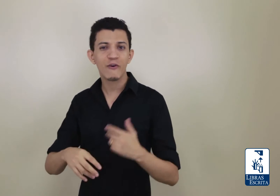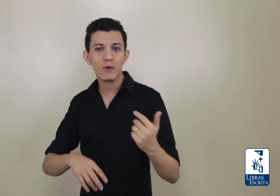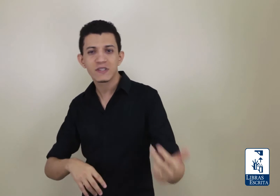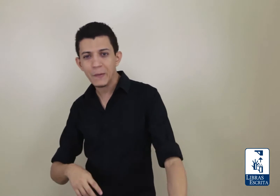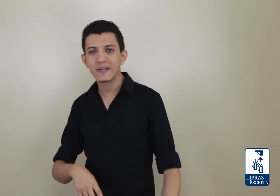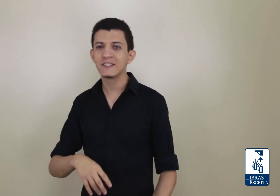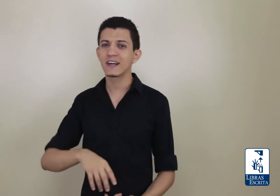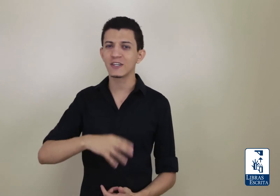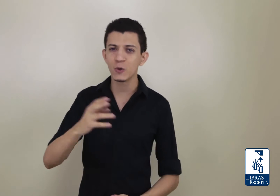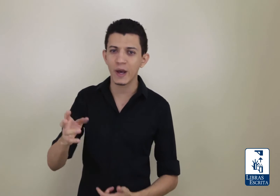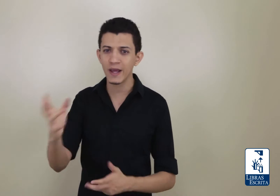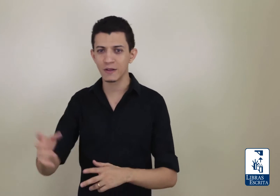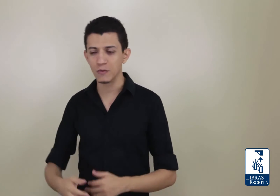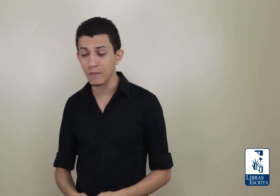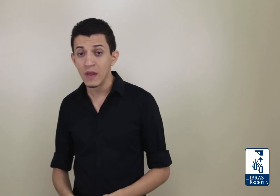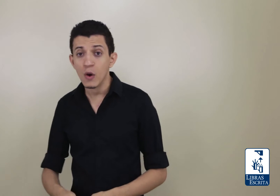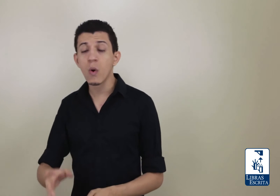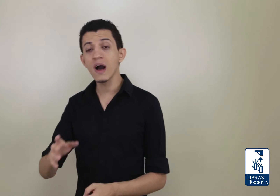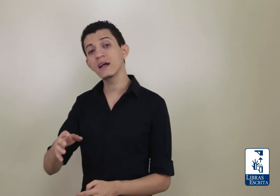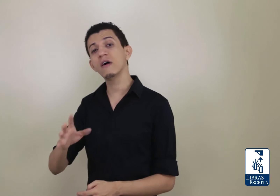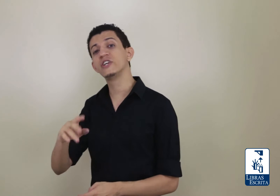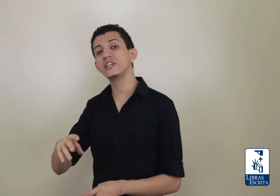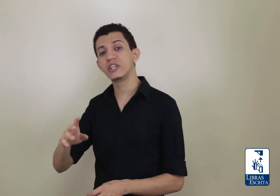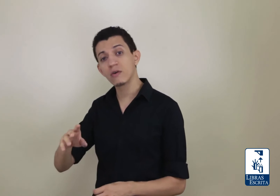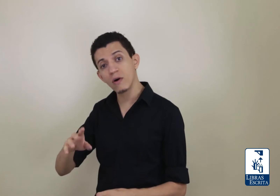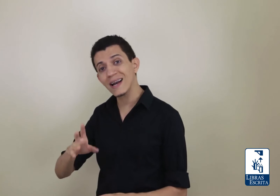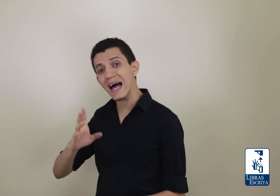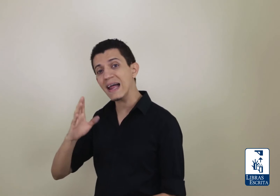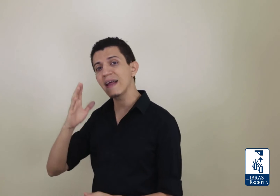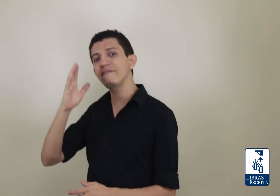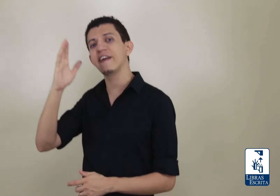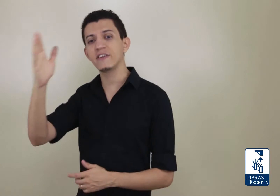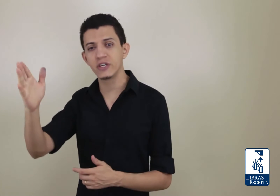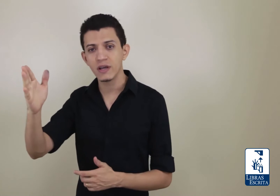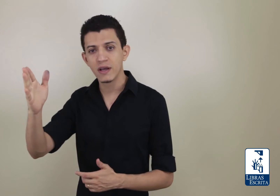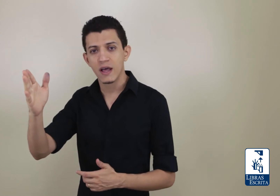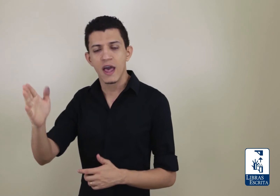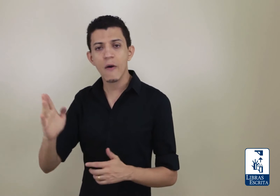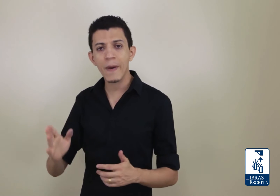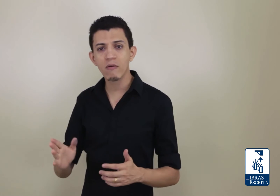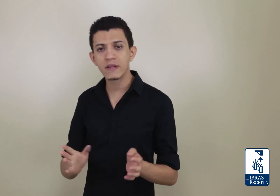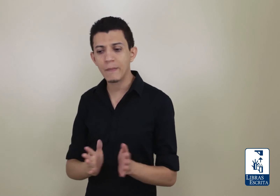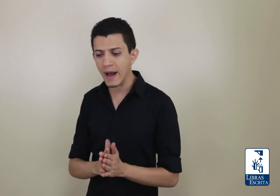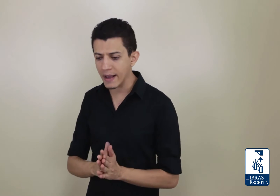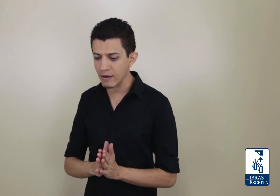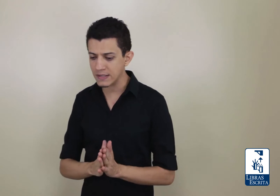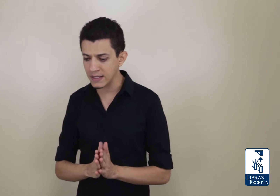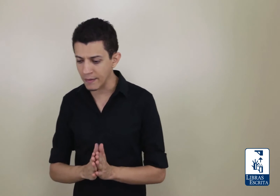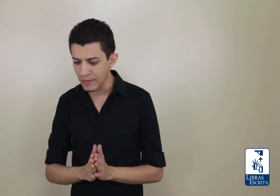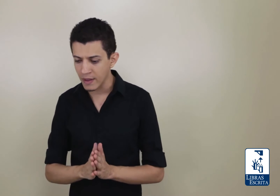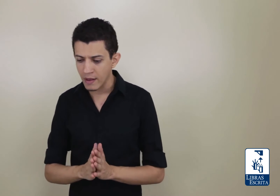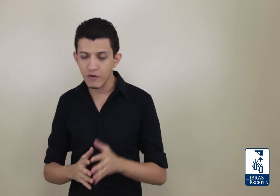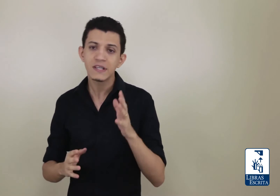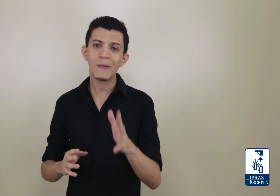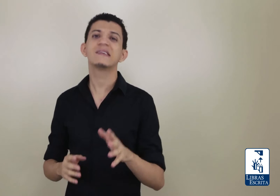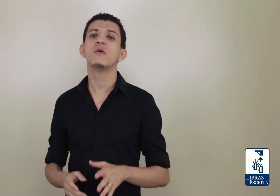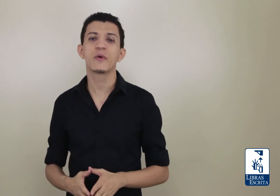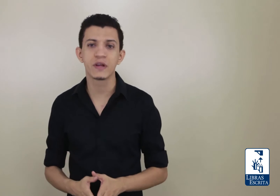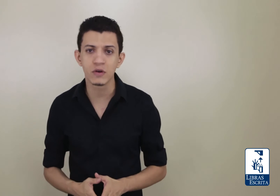foi mostrar para a gente a cachoeira. Quando a gente chegou lá na frente, eu perguntei para a Raquel assim, você passou o protetor